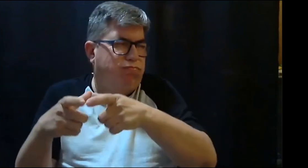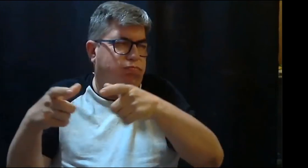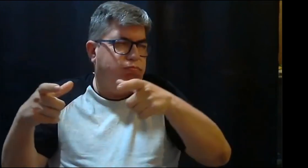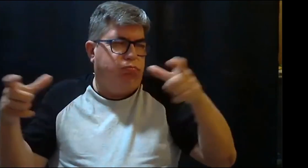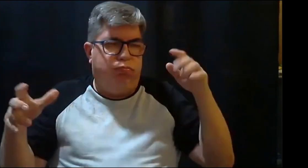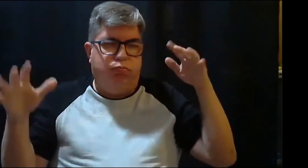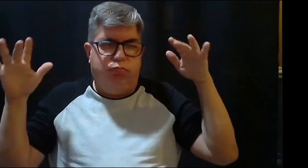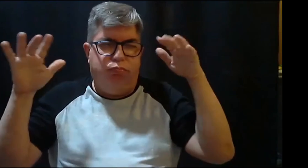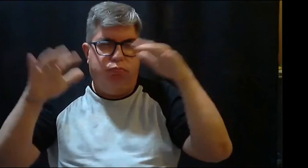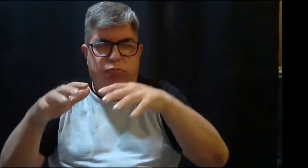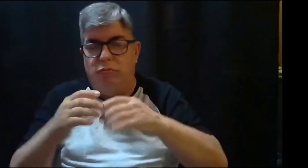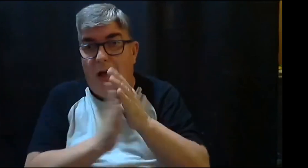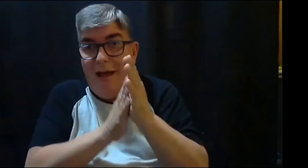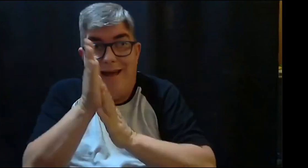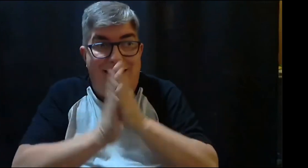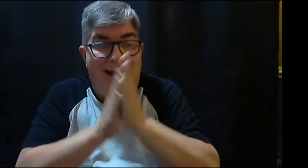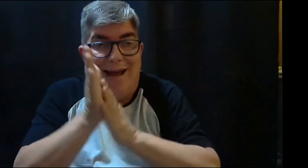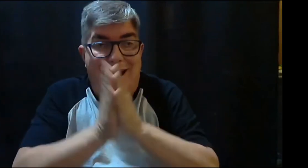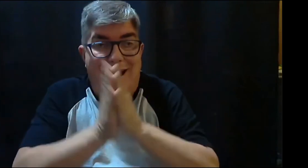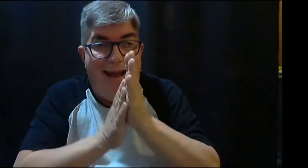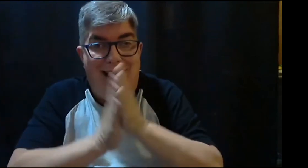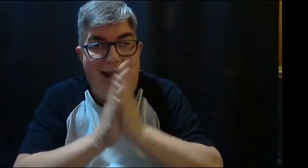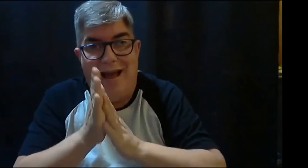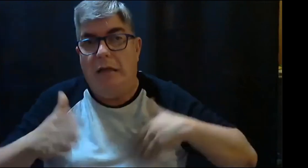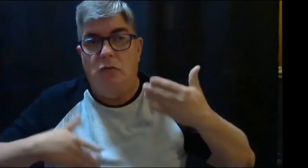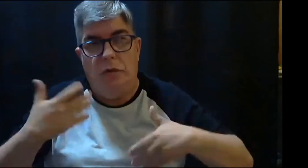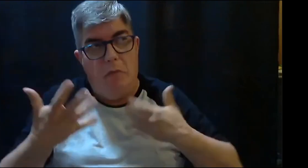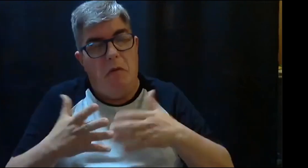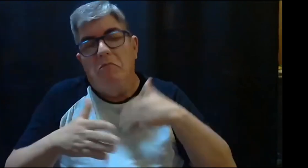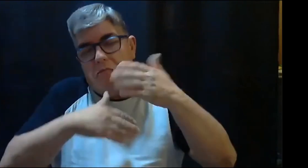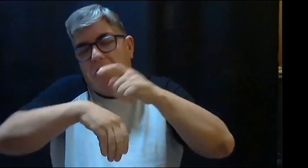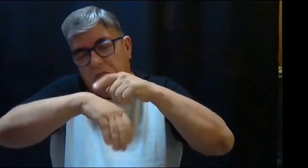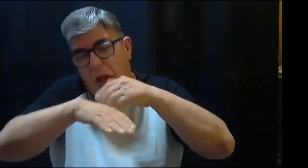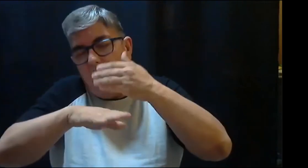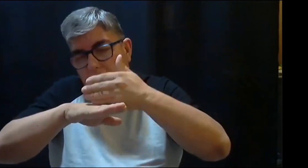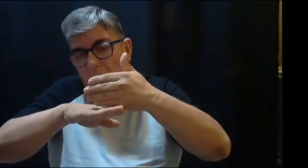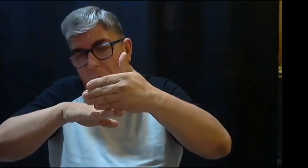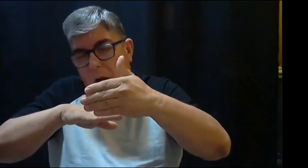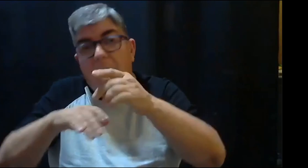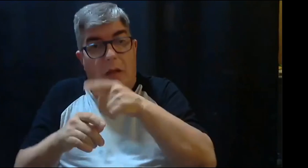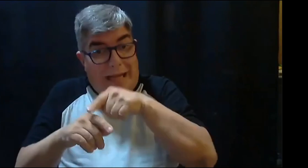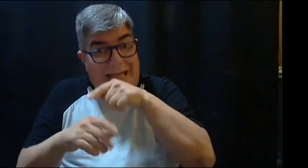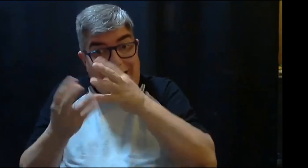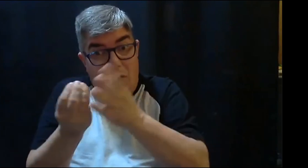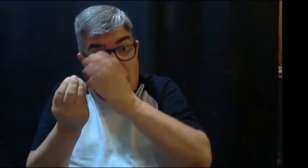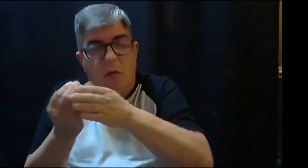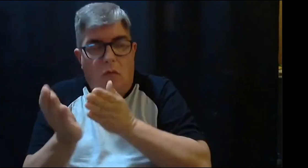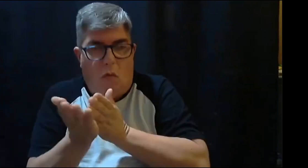trabajar de una manera increíble, que llamaba la atención, que creaba expectativas, que a través del